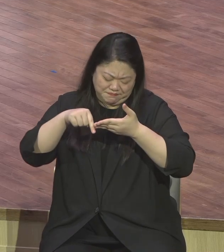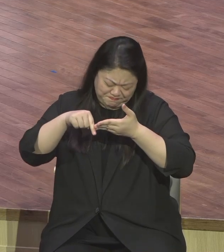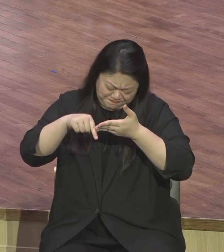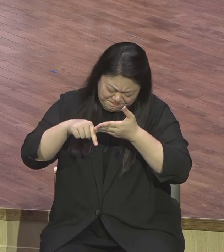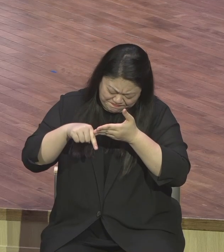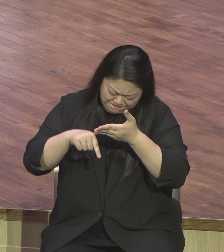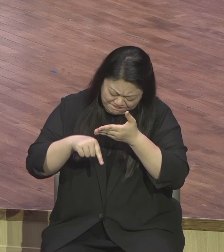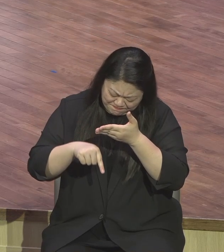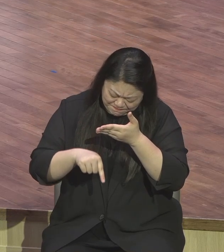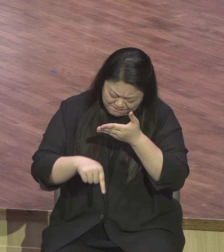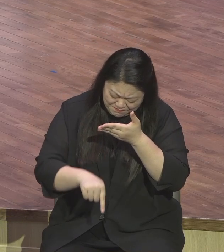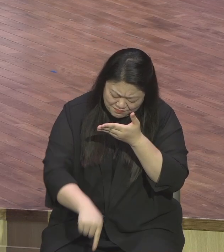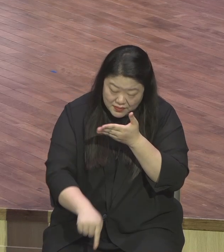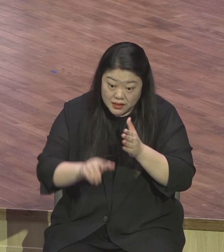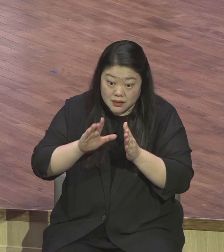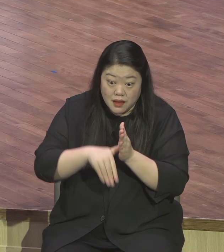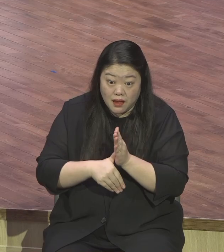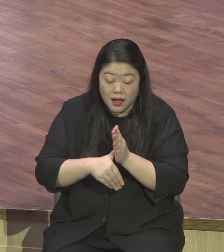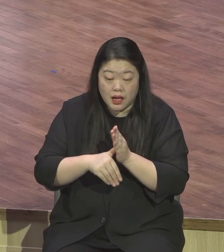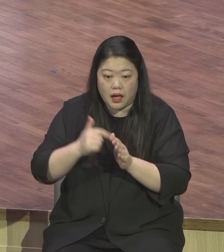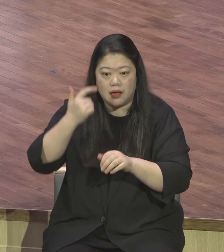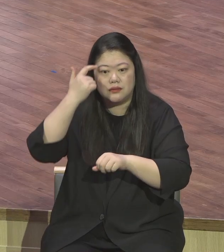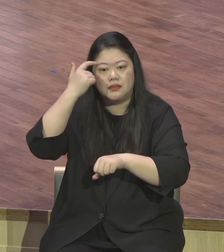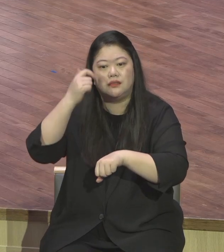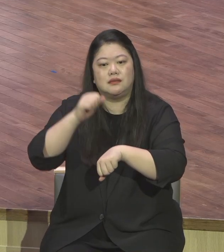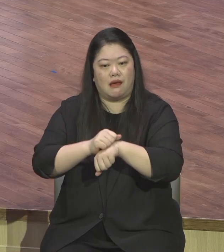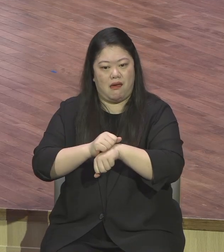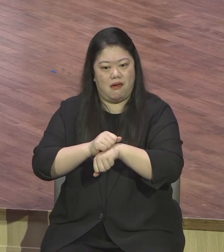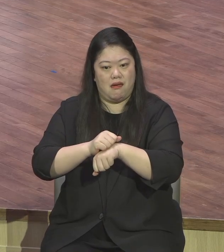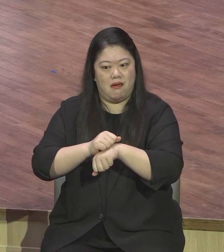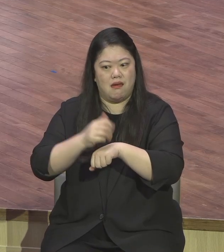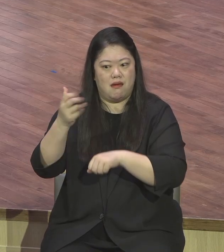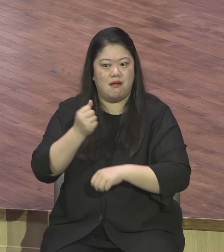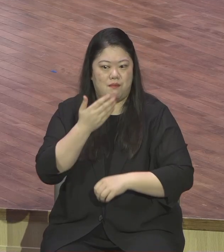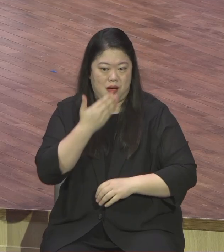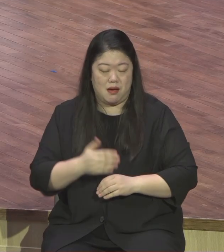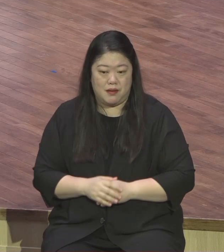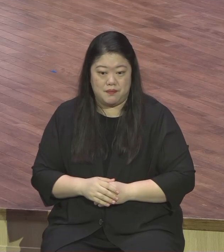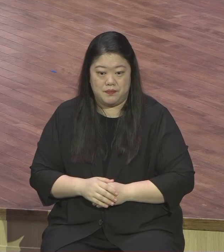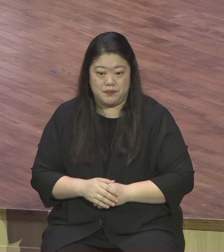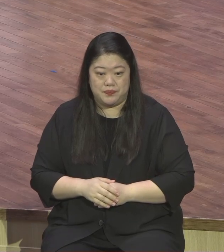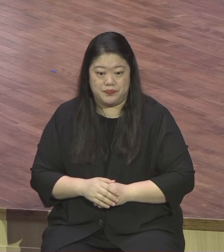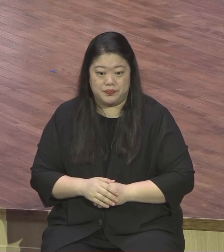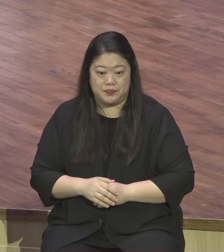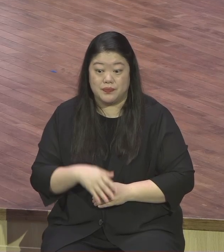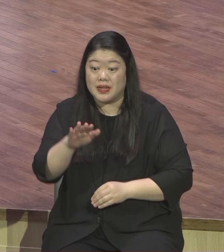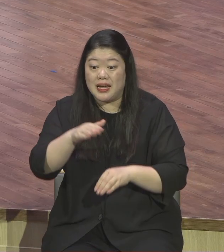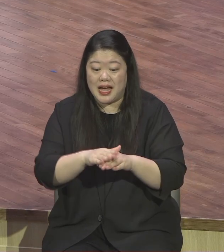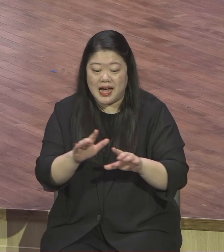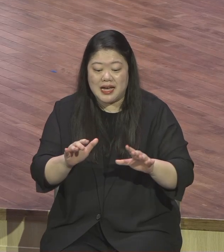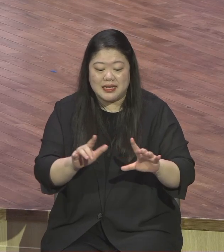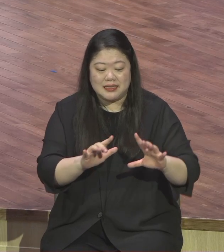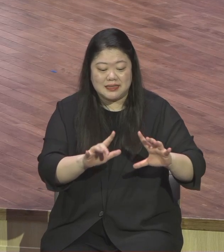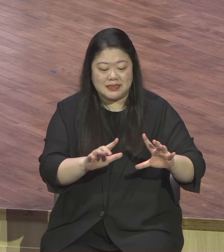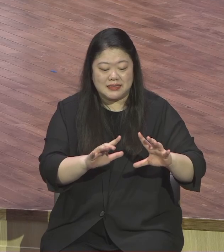지혜로운 사람이 됩니다 지혜는 다거든요 사실 세상을 사는 데는요 지혜가 있어야 돼요